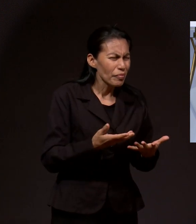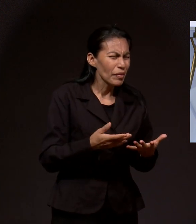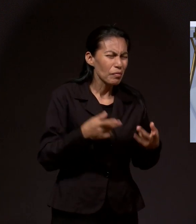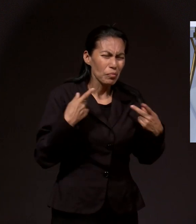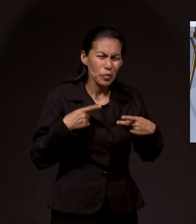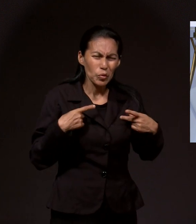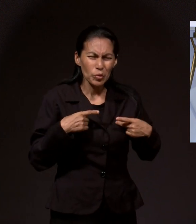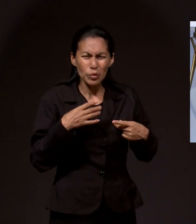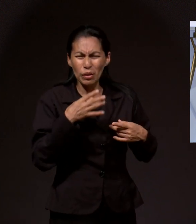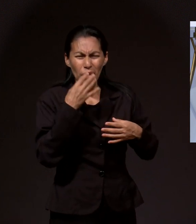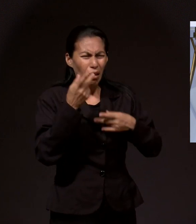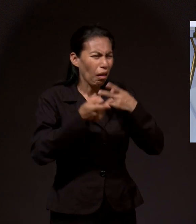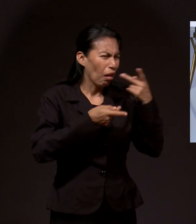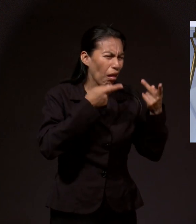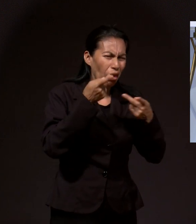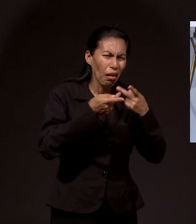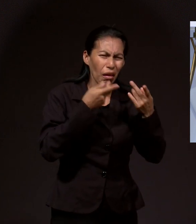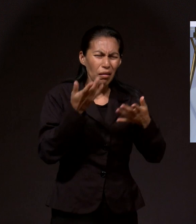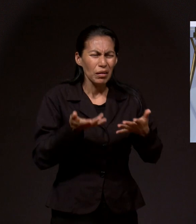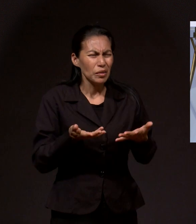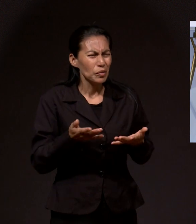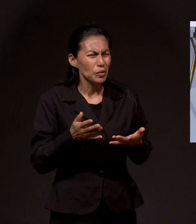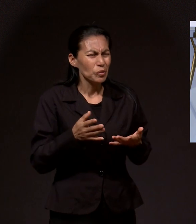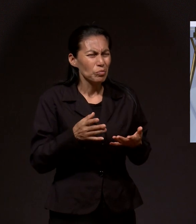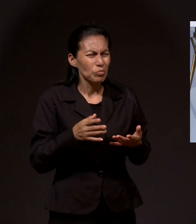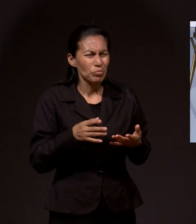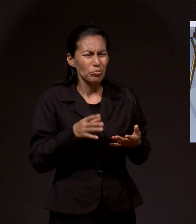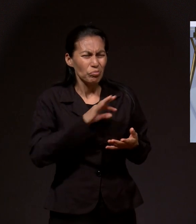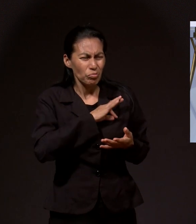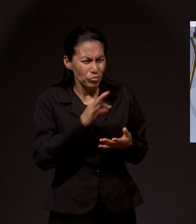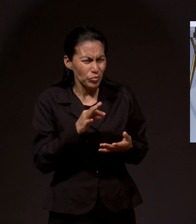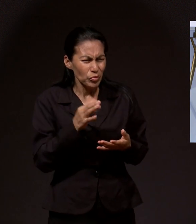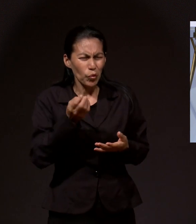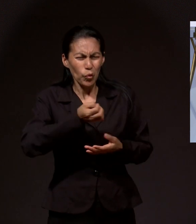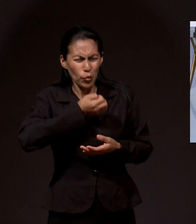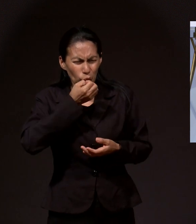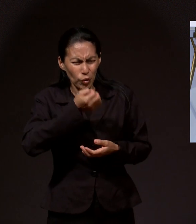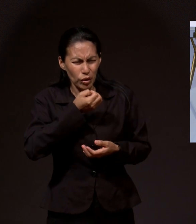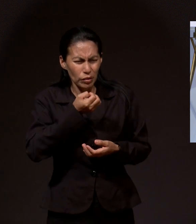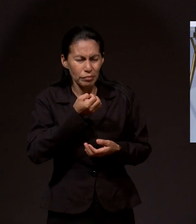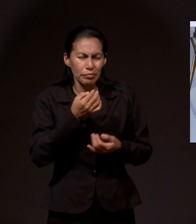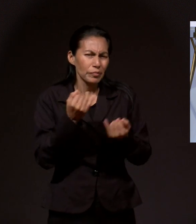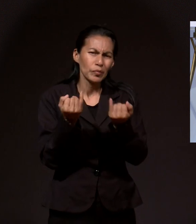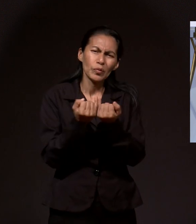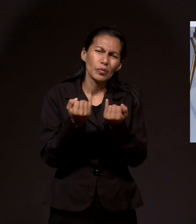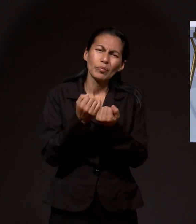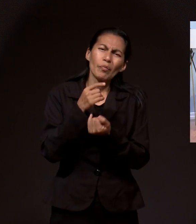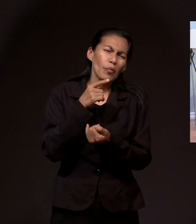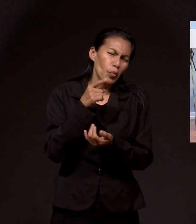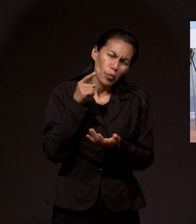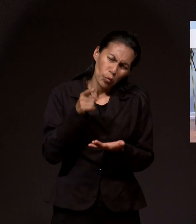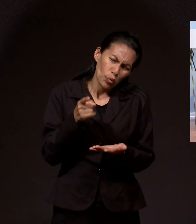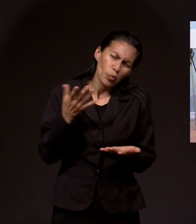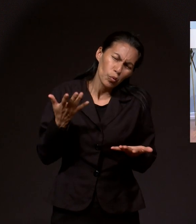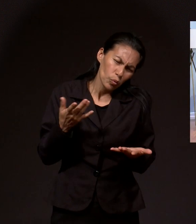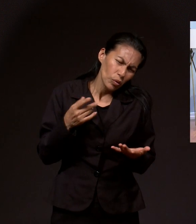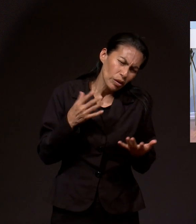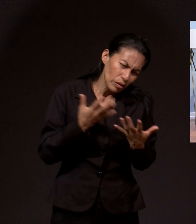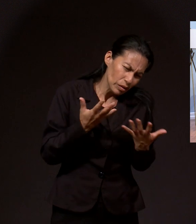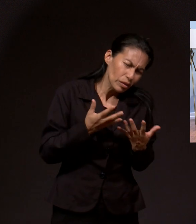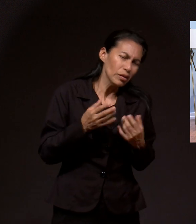necesitamos apartarnos. Y así como tú lo hiciste, derramar tu corazón.